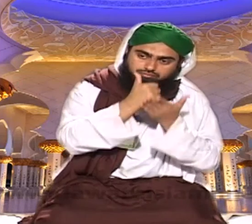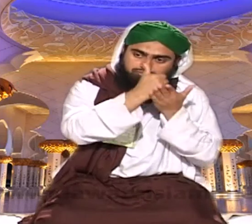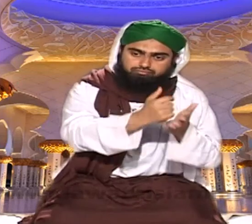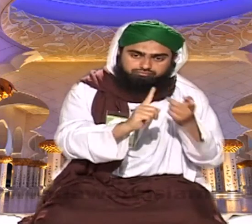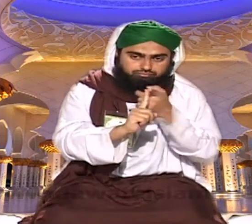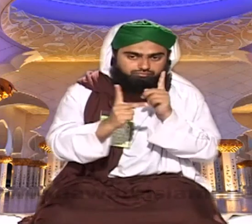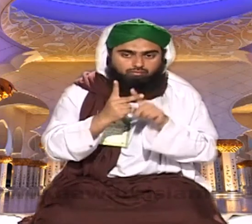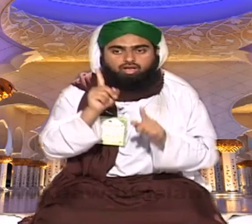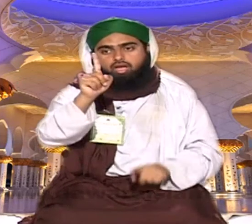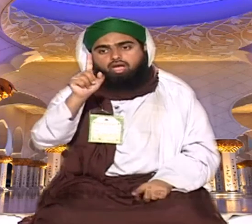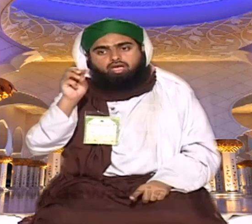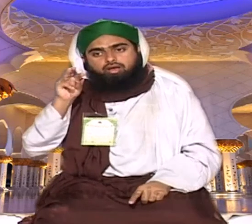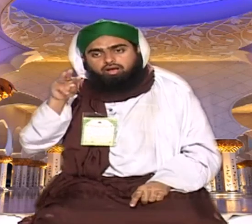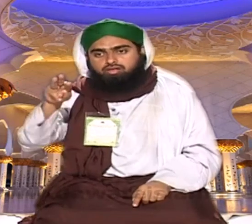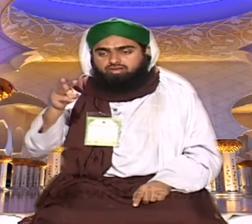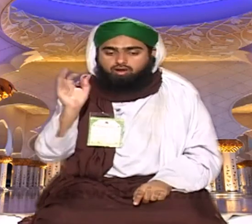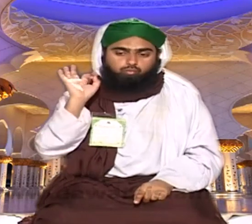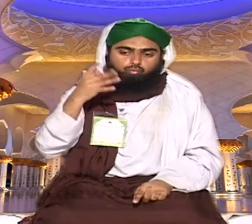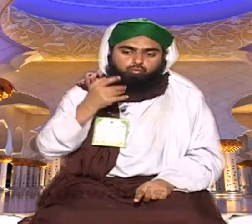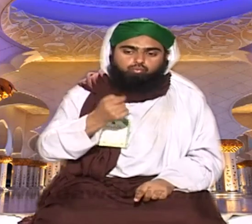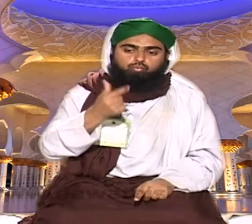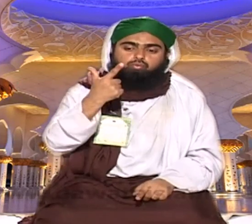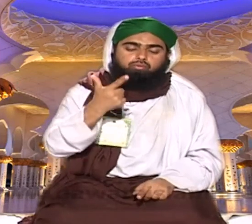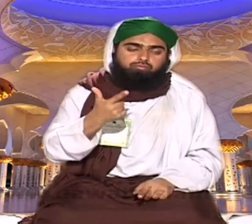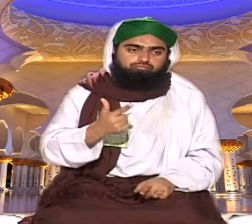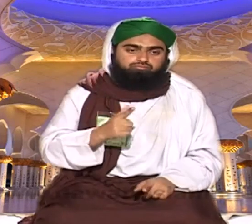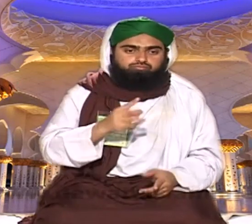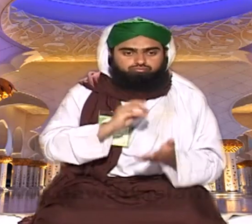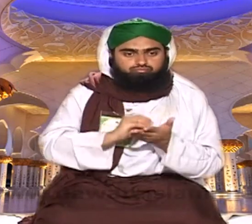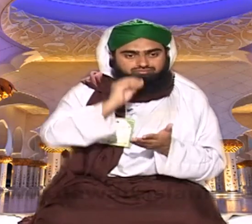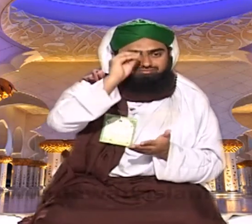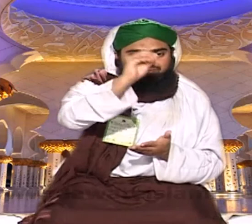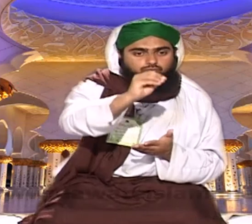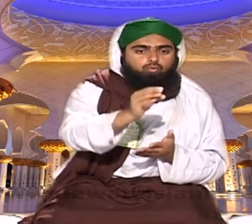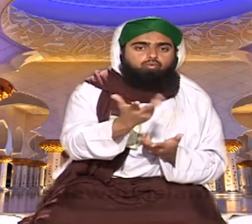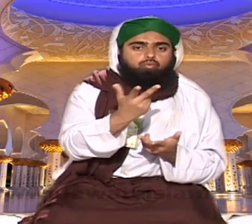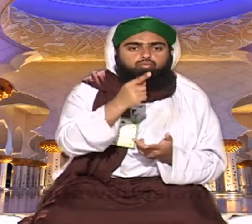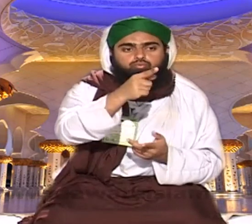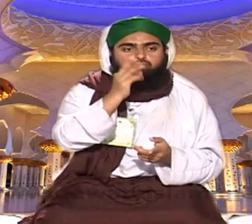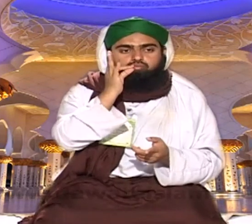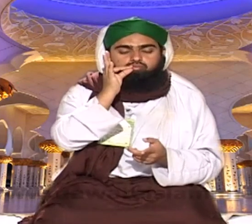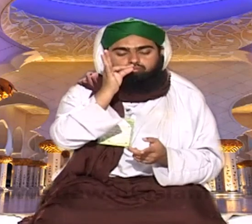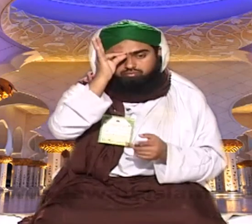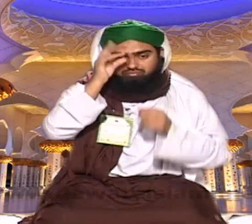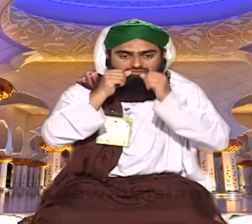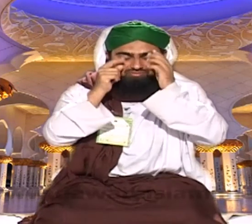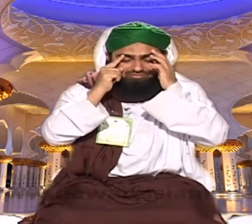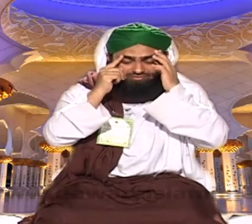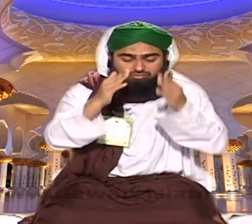ہزار درہم لے کہ تُو سرکار مدینہ صلی اللہ علیہ وسلم کی بشارت میرے پاس لائے اور مدینہ ہزار درہم بھی